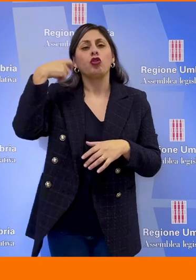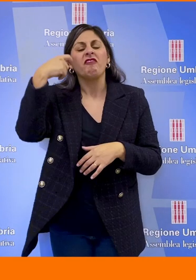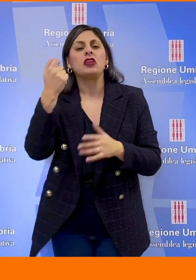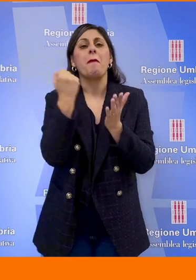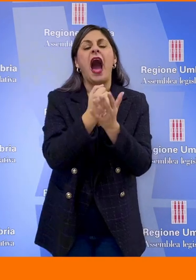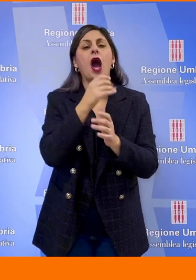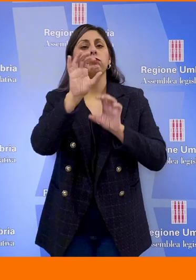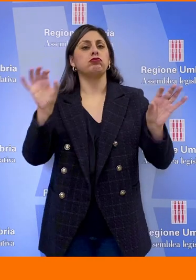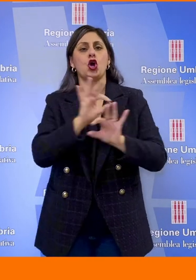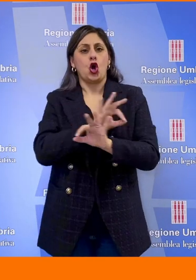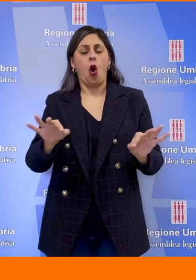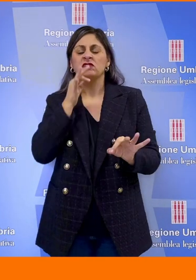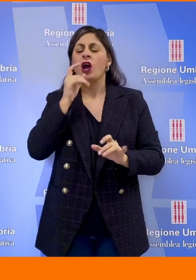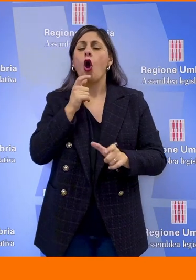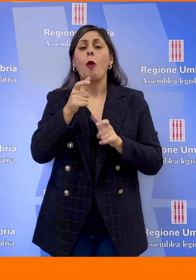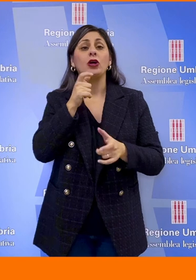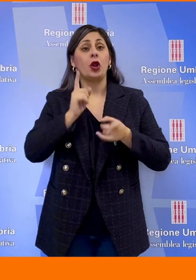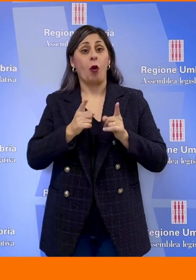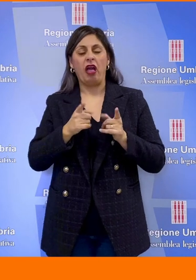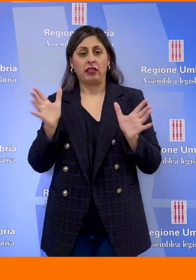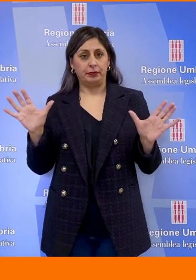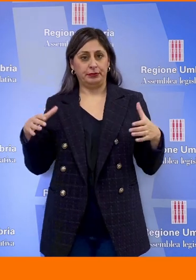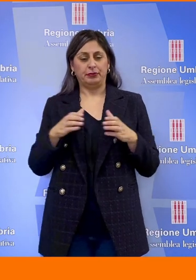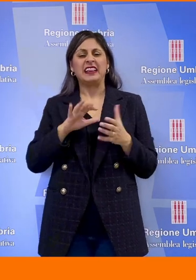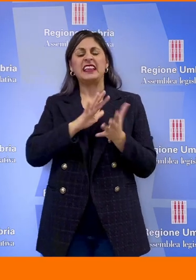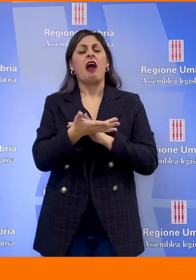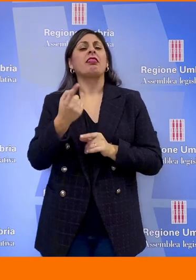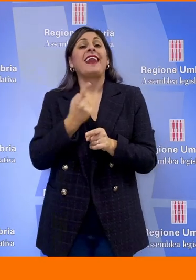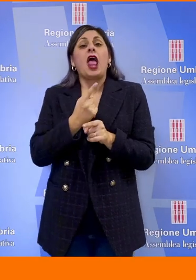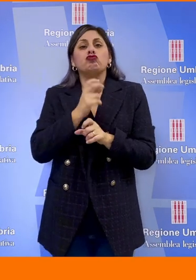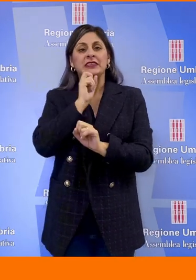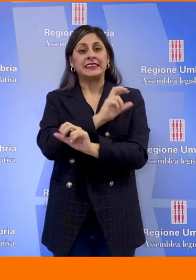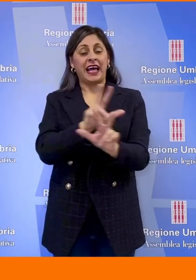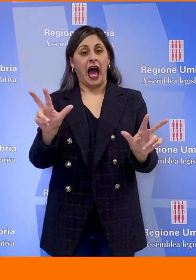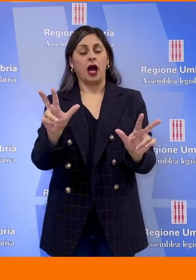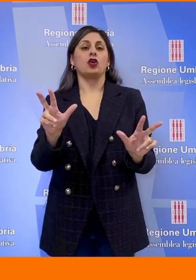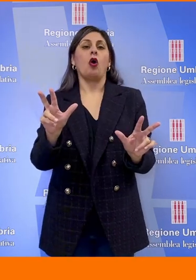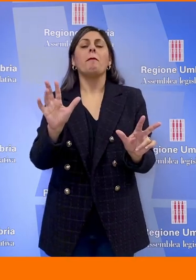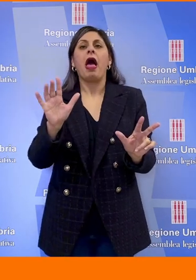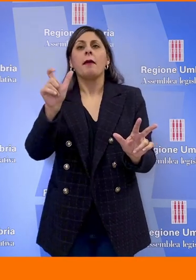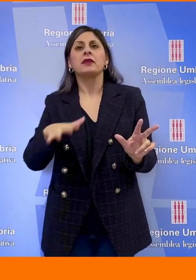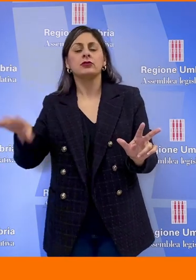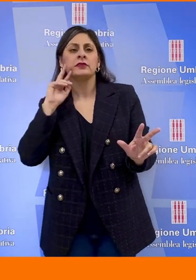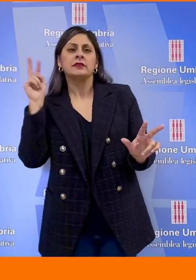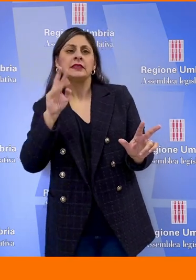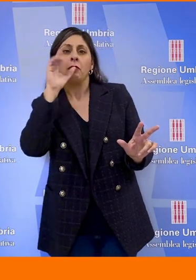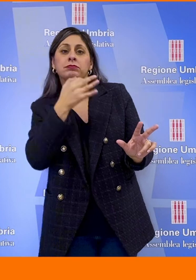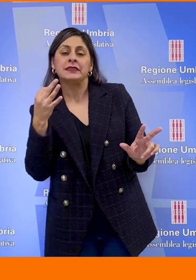video e marchi tagliando tutta la comunicazione politica e rendendo quella indispensabile di difficile comprensione per utenti e cittadini